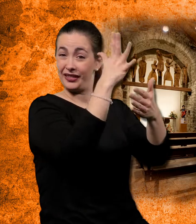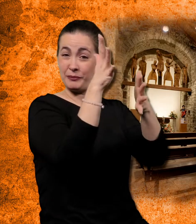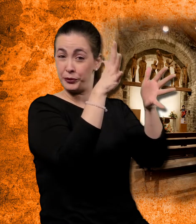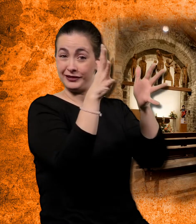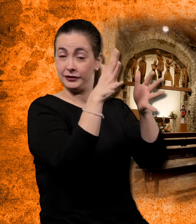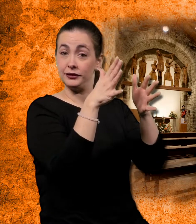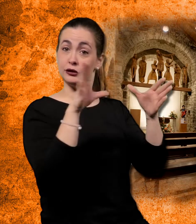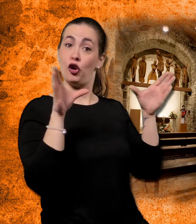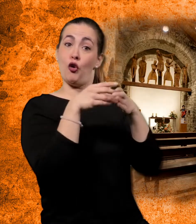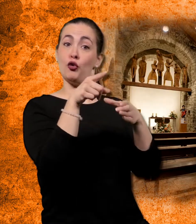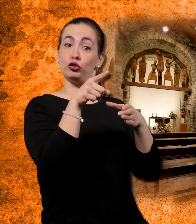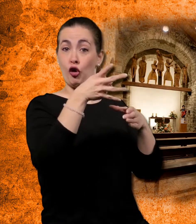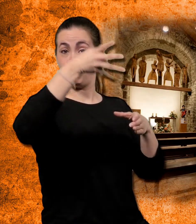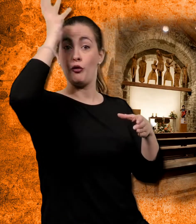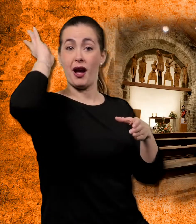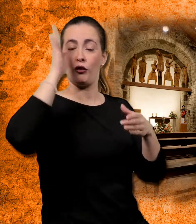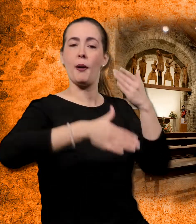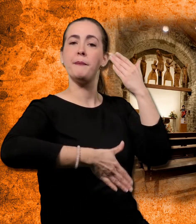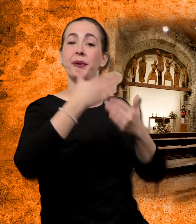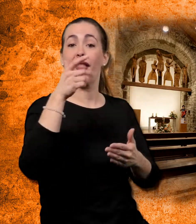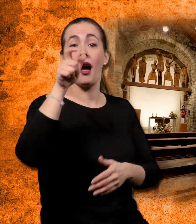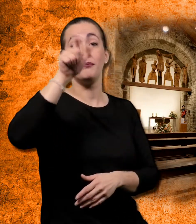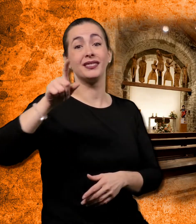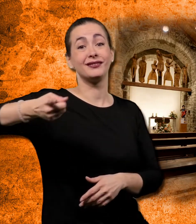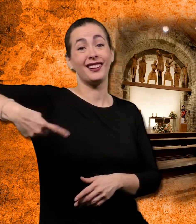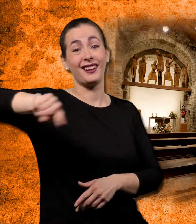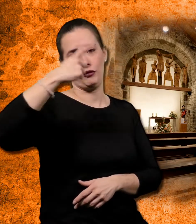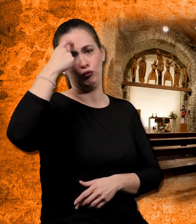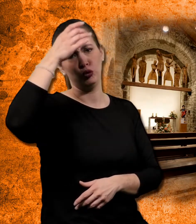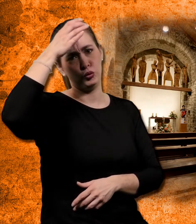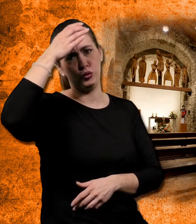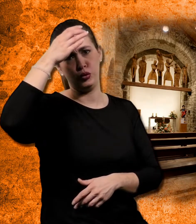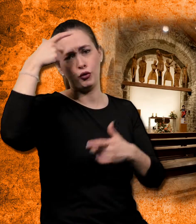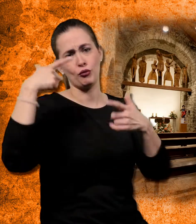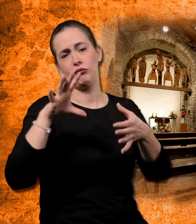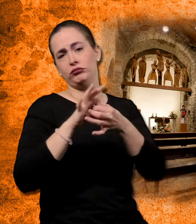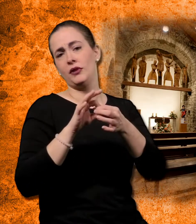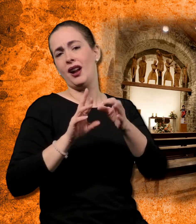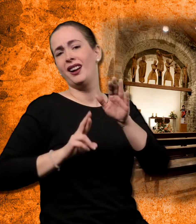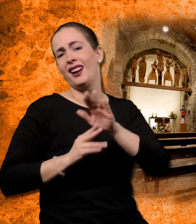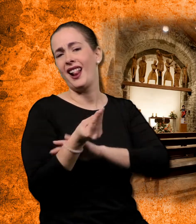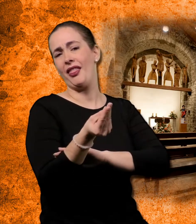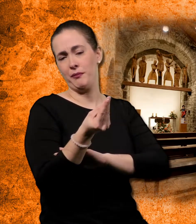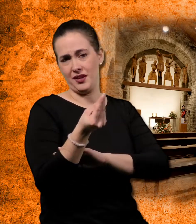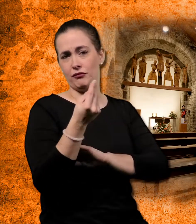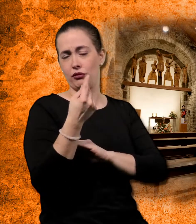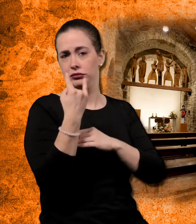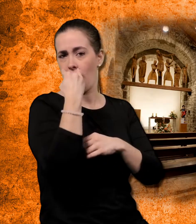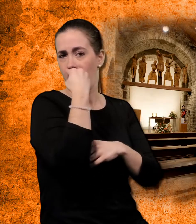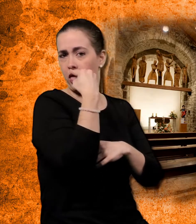XIX i principis del XX, el conjunt romànic va fascinar els intel·lectuals a la Renaixença. Josep Puig i Cadafalc, entre d